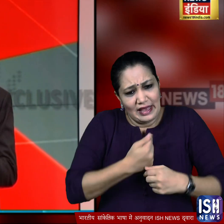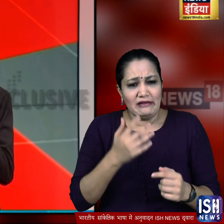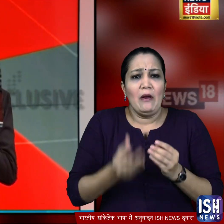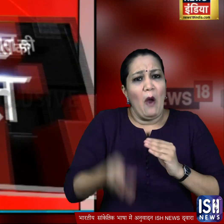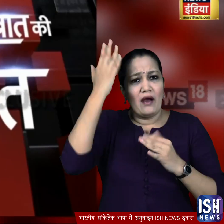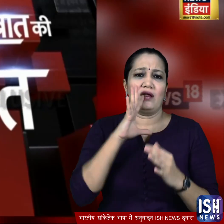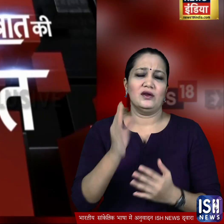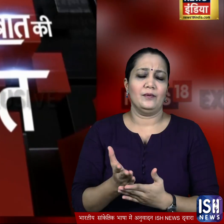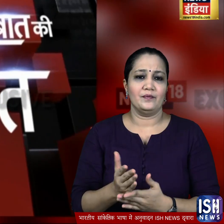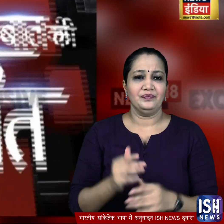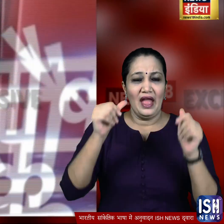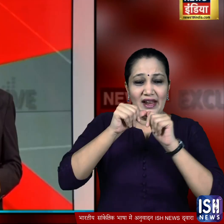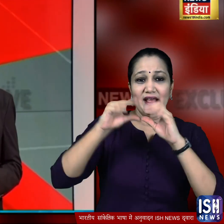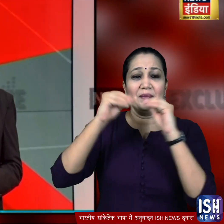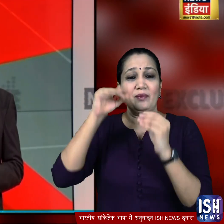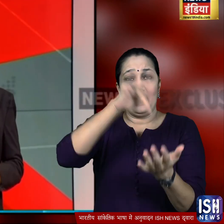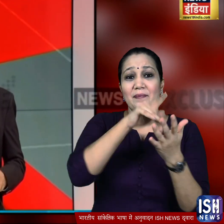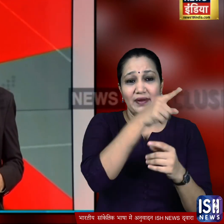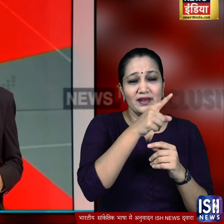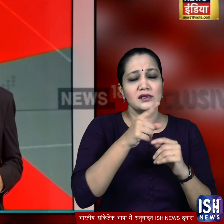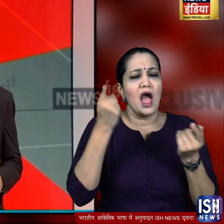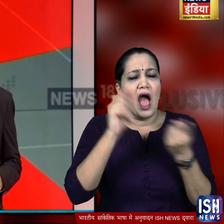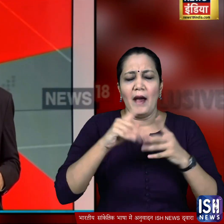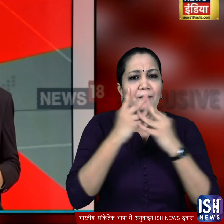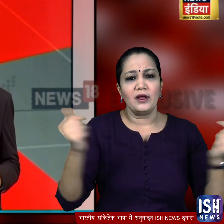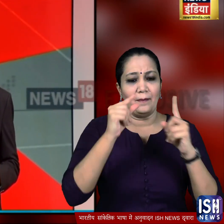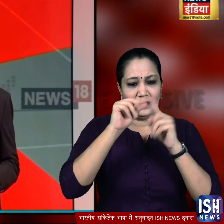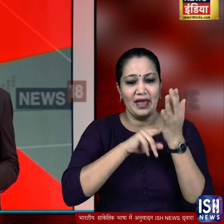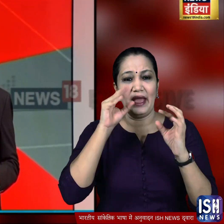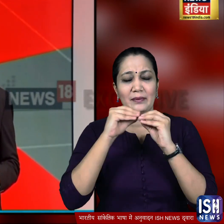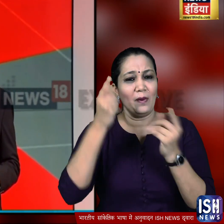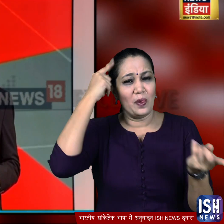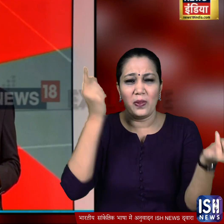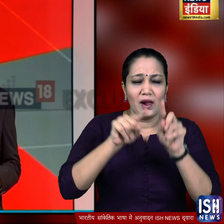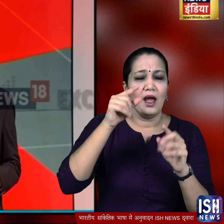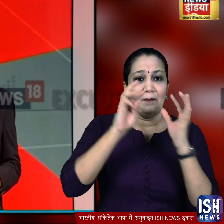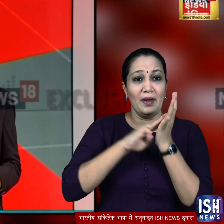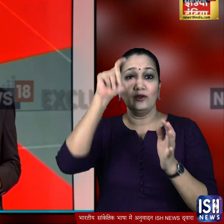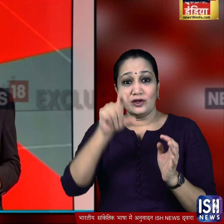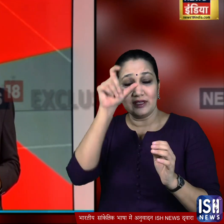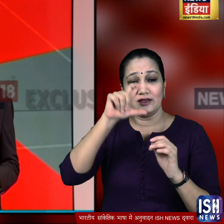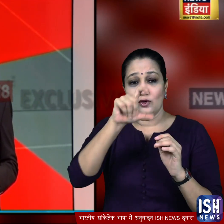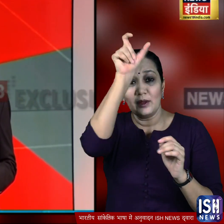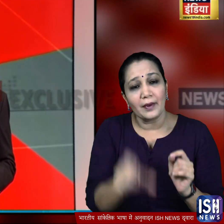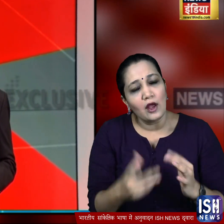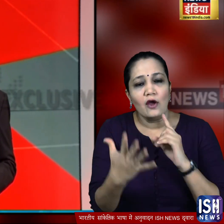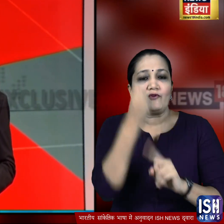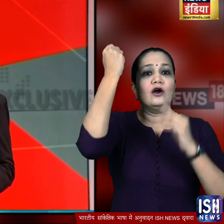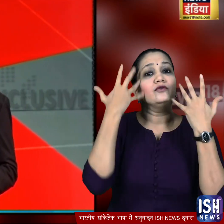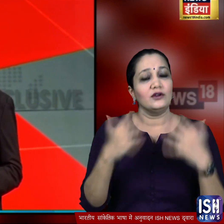को दे दिये एंटीगा एंबार्बूडा से अचानक लापता हुए पी एन भी घोटाले के आरोपी मेहुल चोकसी का पता चल गया न्यूज 18 के नीरच कुमार की रिपोर्ट